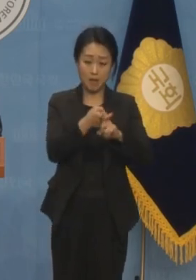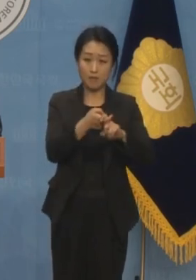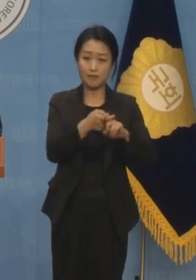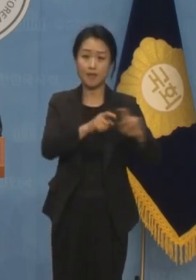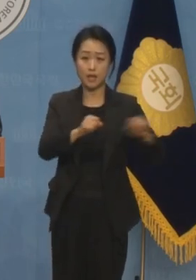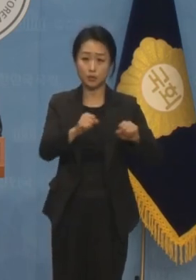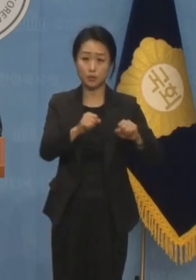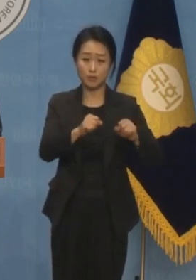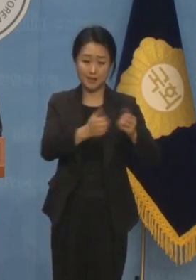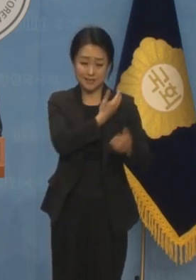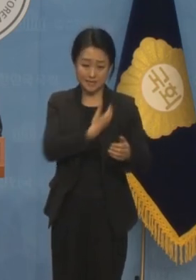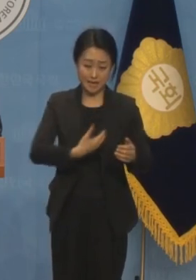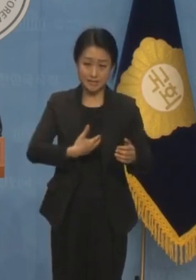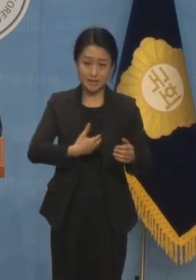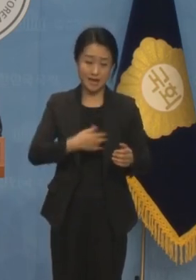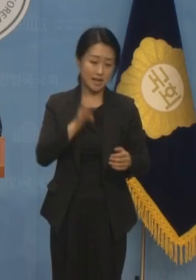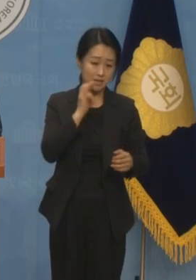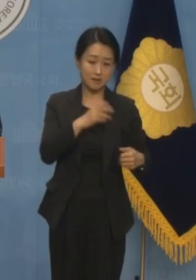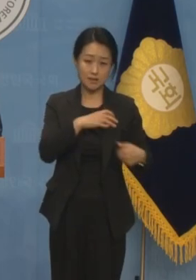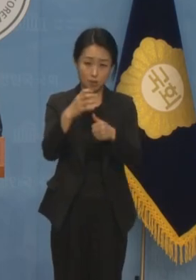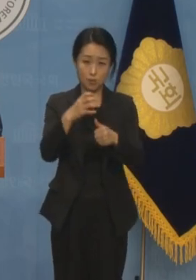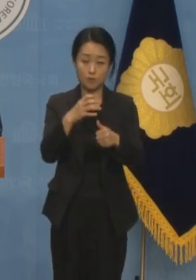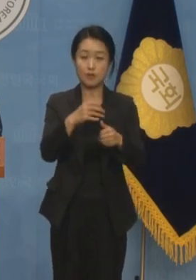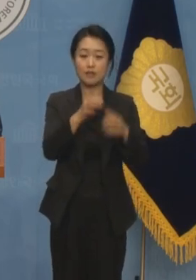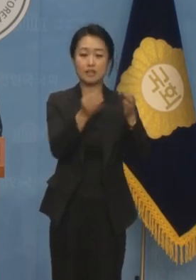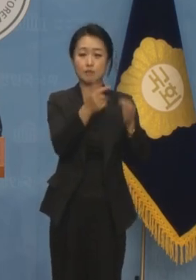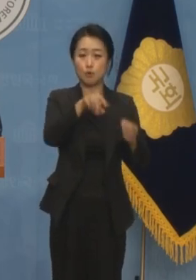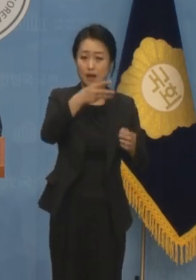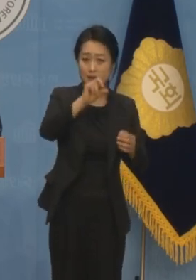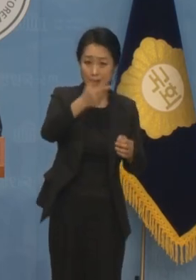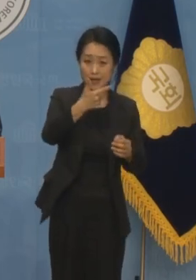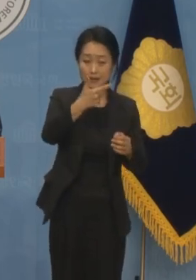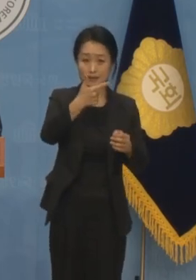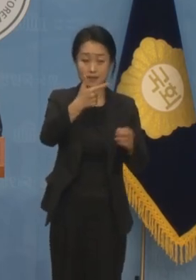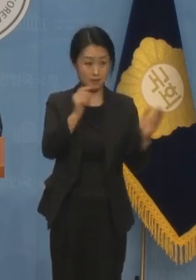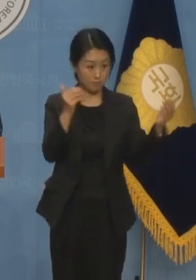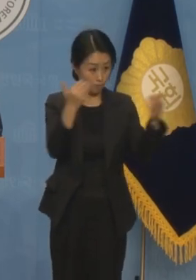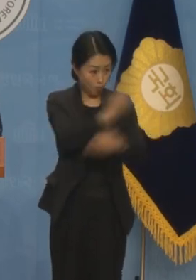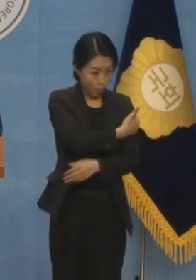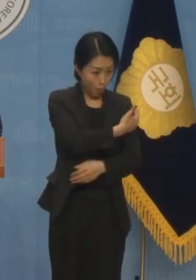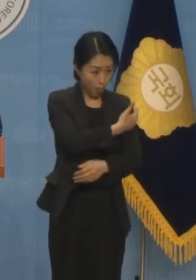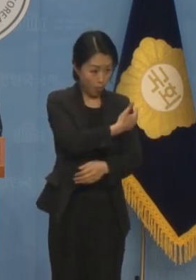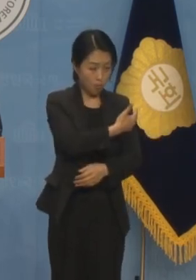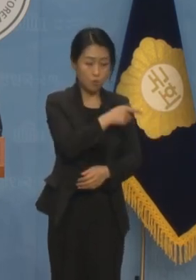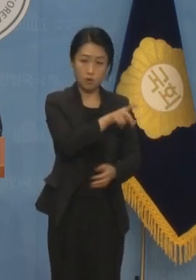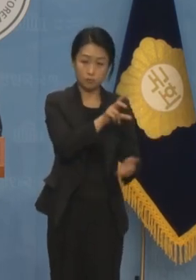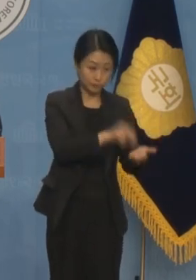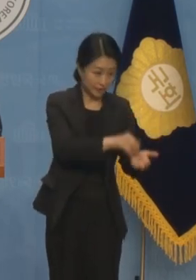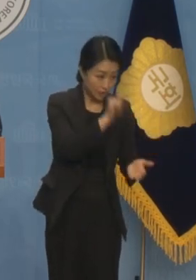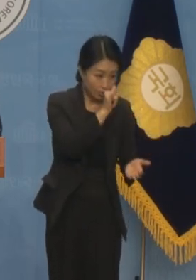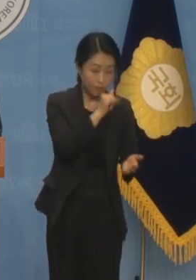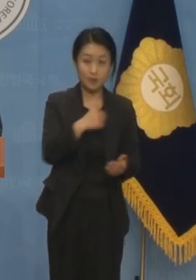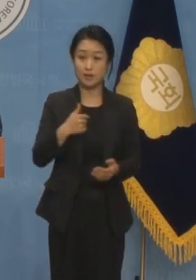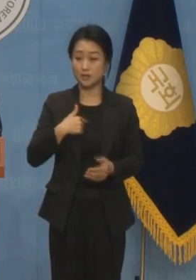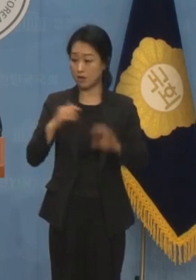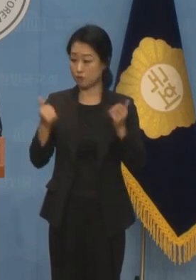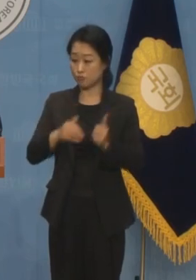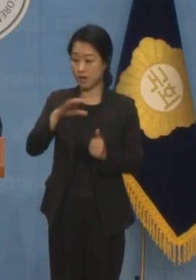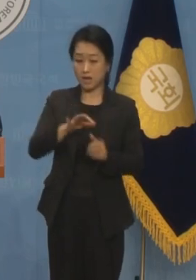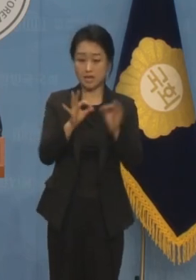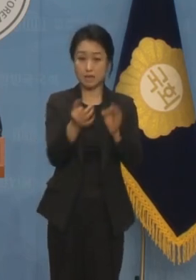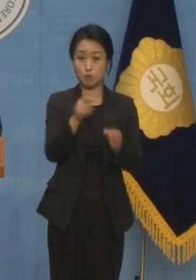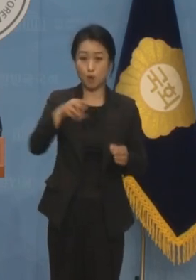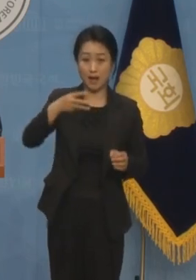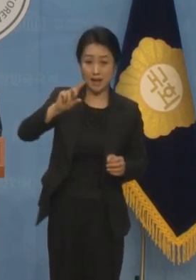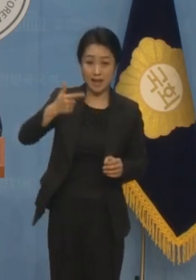성적으로 이용한 부분을 미화할 경우 동료, 의원들과 함께 국회 차원에서 기만란의 추가적인